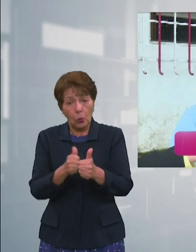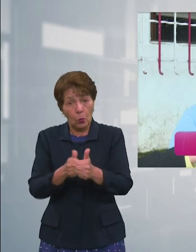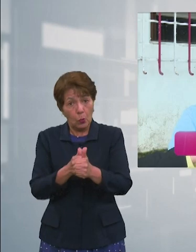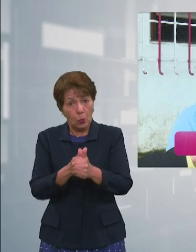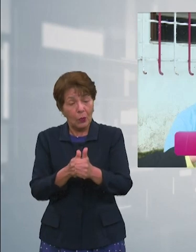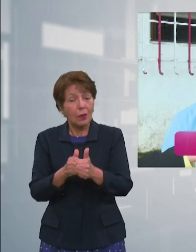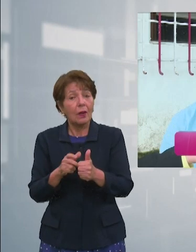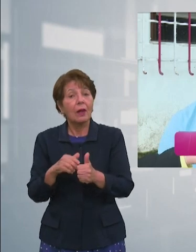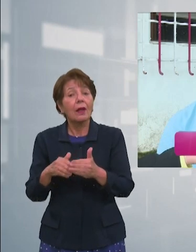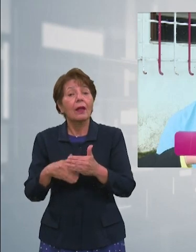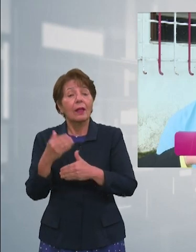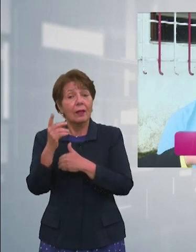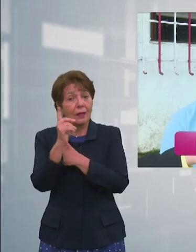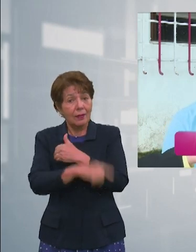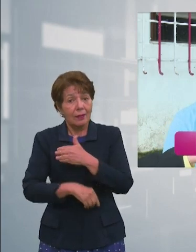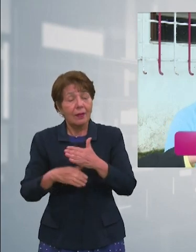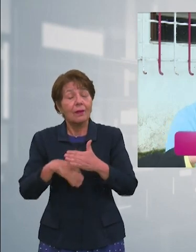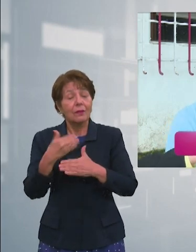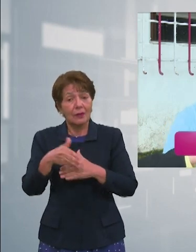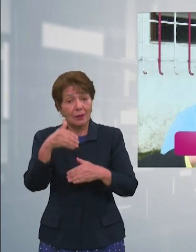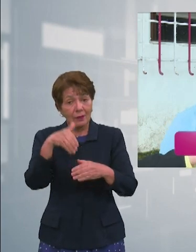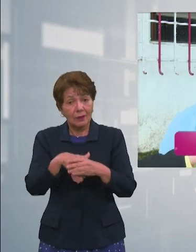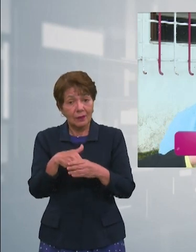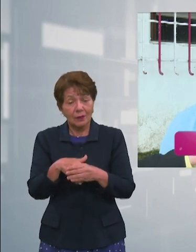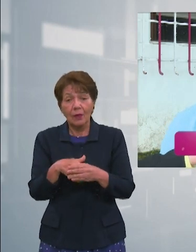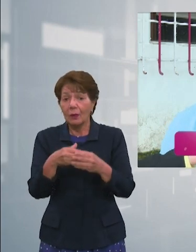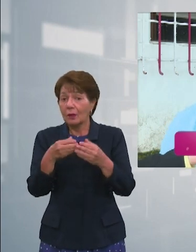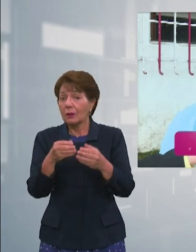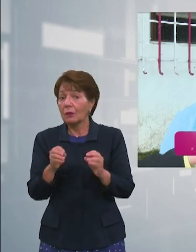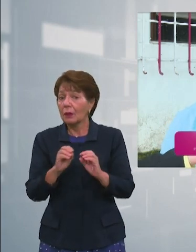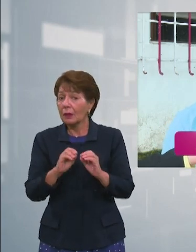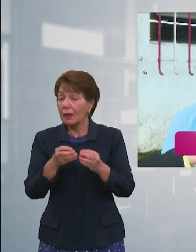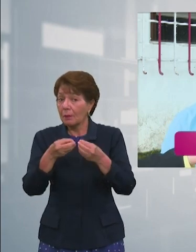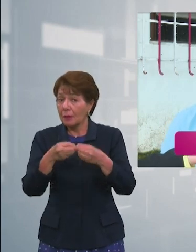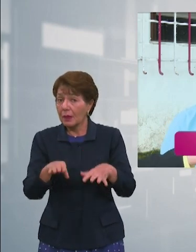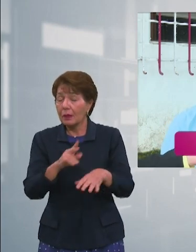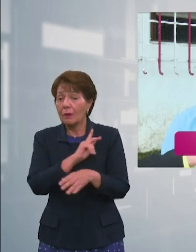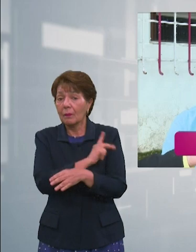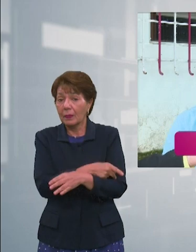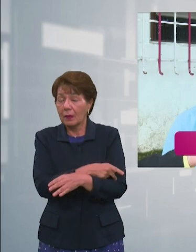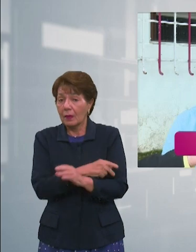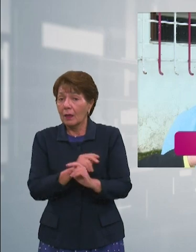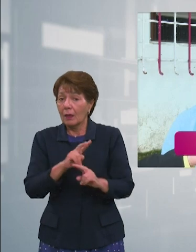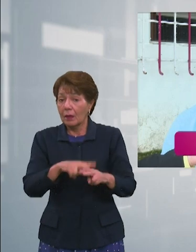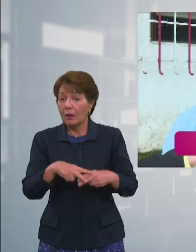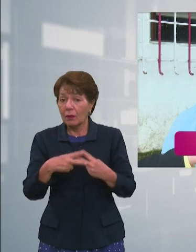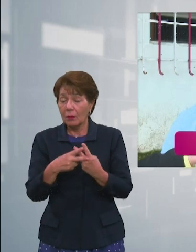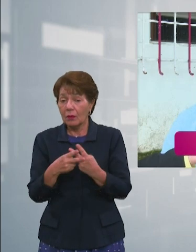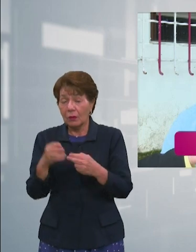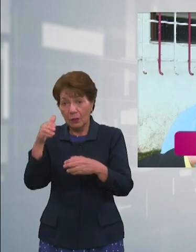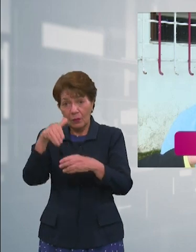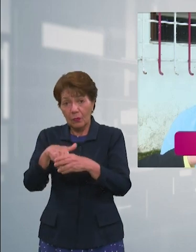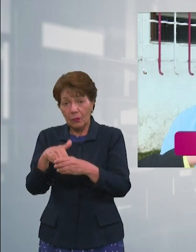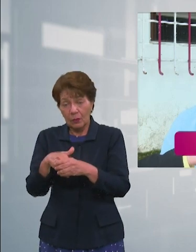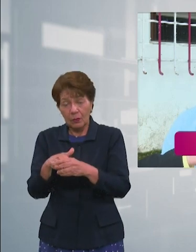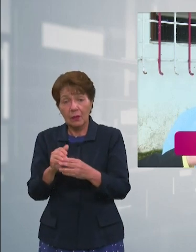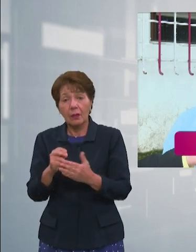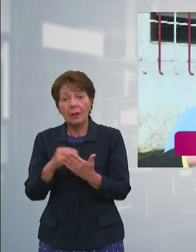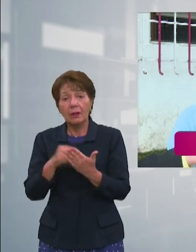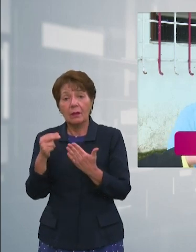de las elecciones después que pierde el poder el partido de gobierno o sea ahorita el partido libre que vengamos a las elecciones generales en noviembre de 2025 que